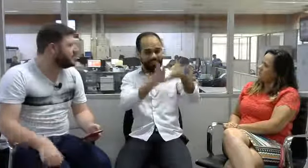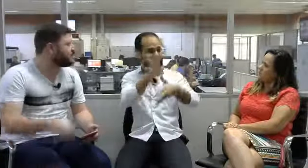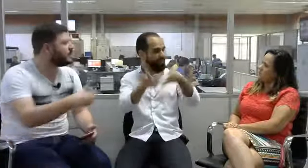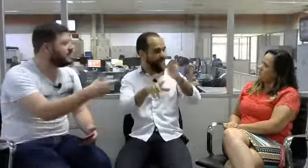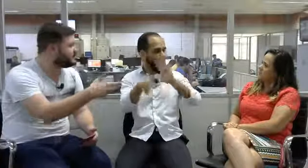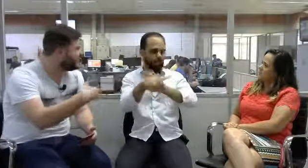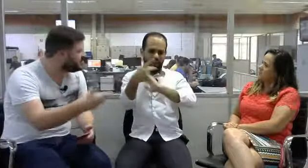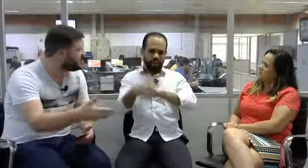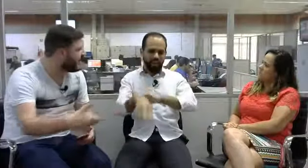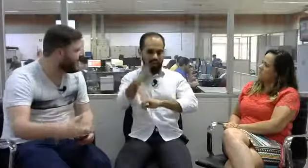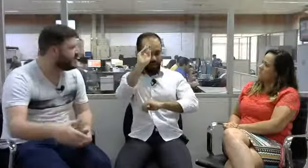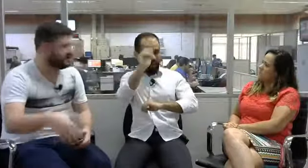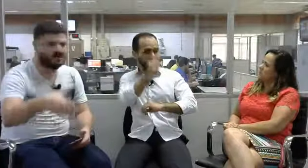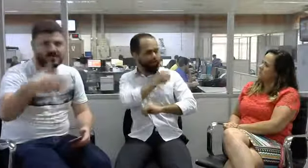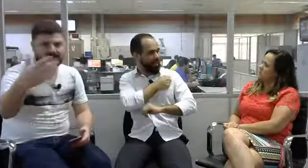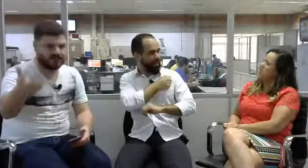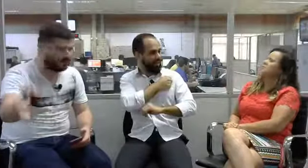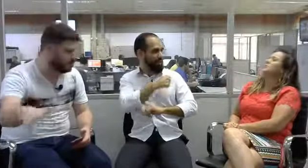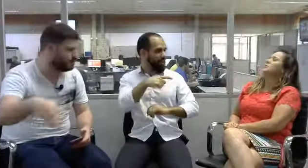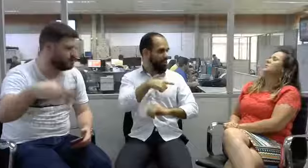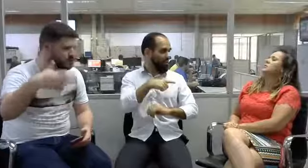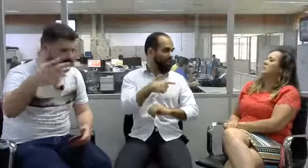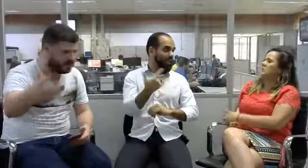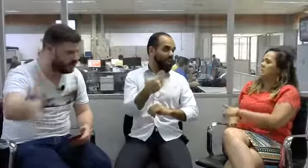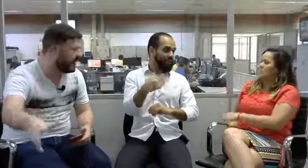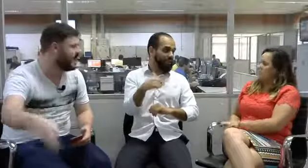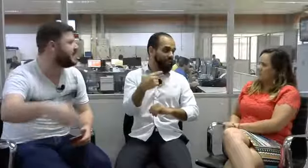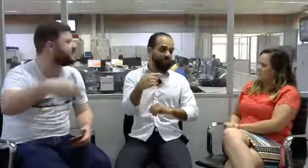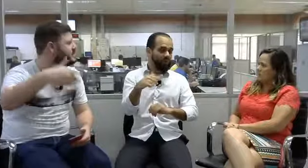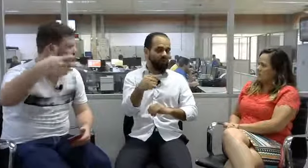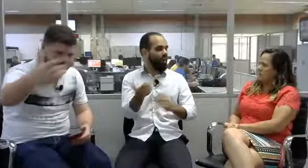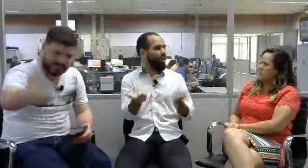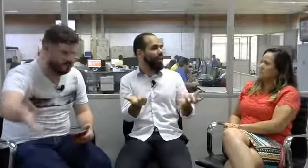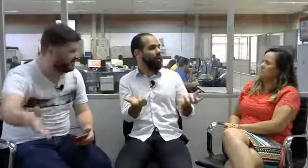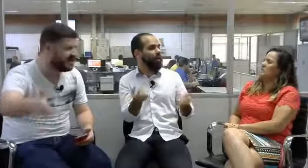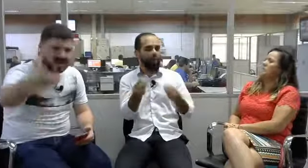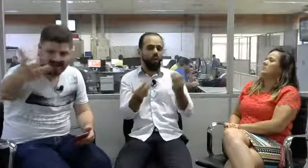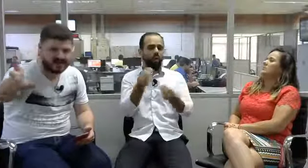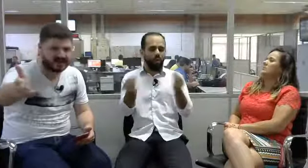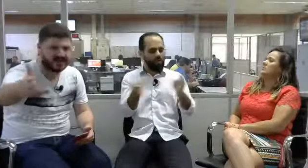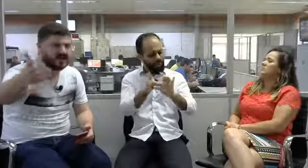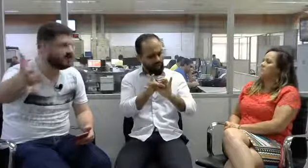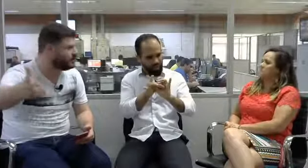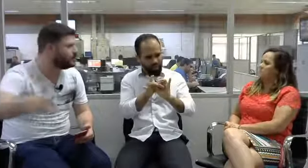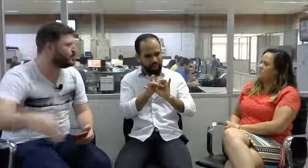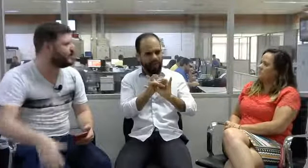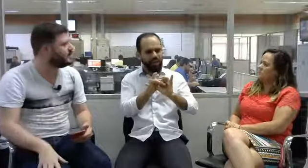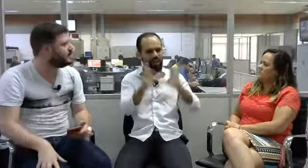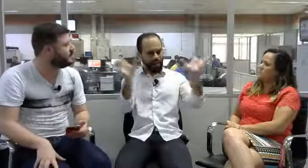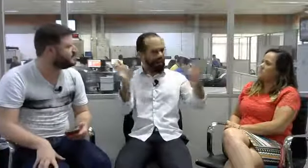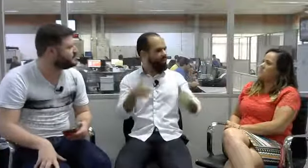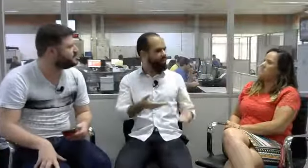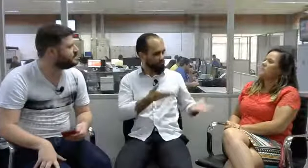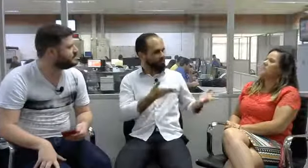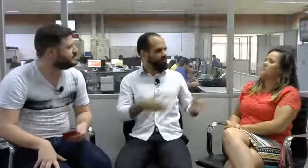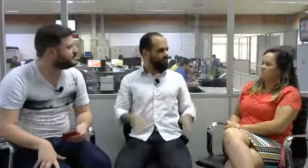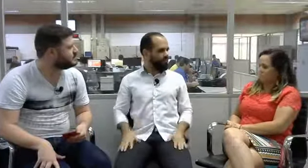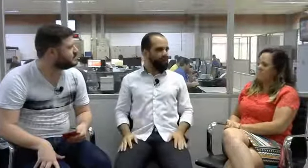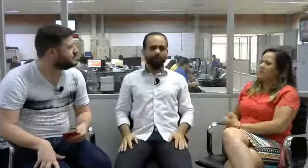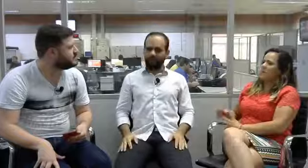podem até indicar se são gratuitos ou particulares. Fiquem a dica aqui no programa. Sim,